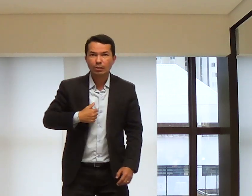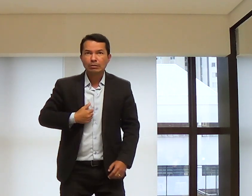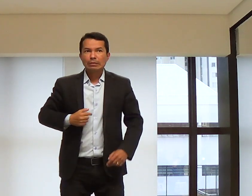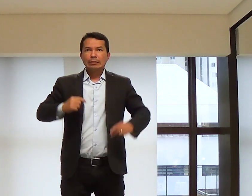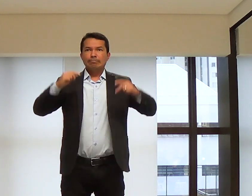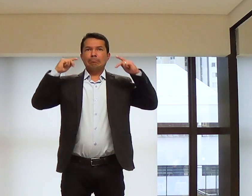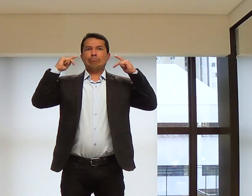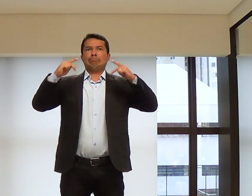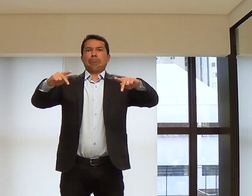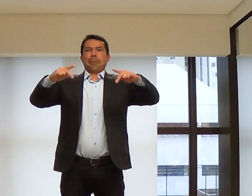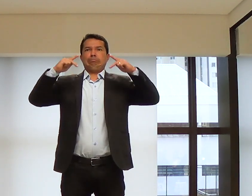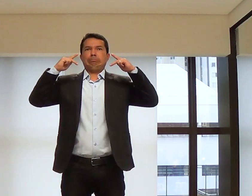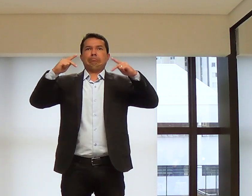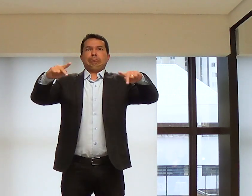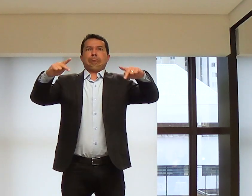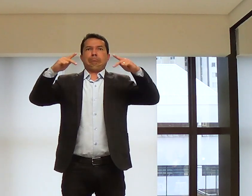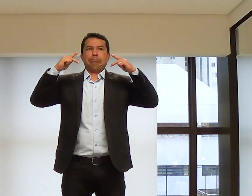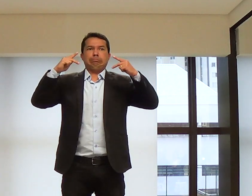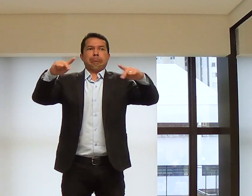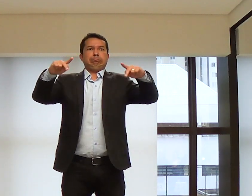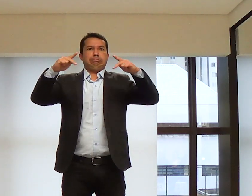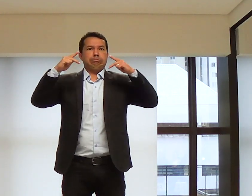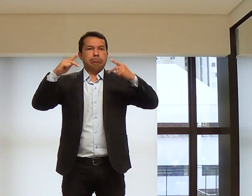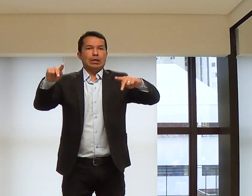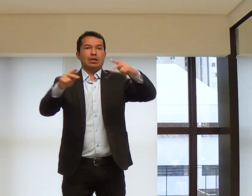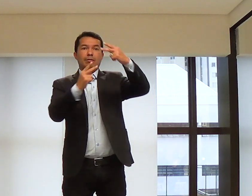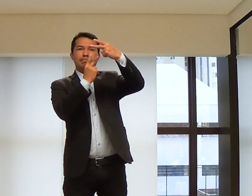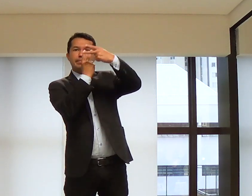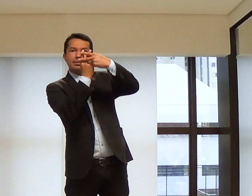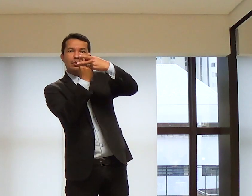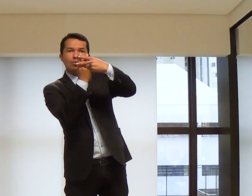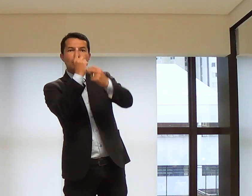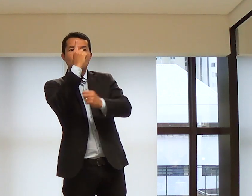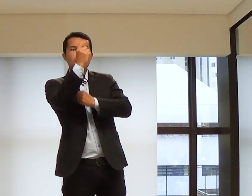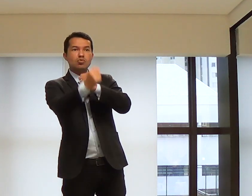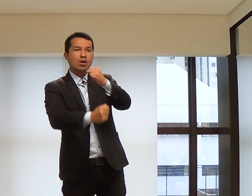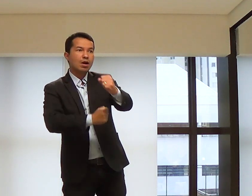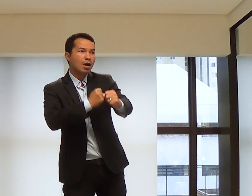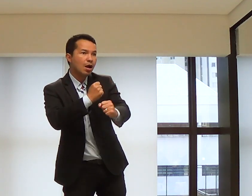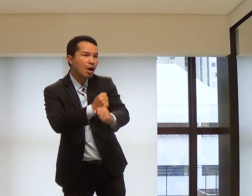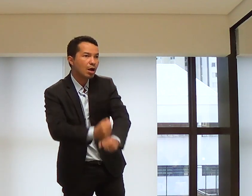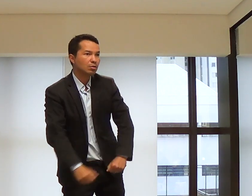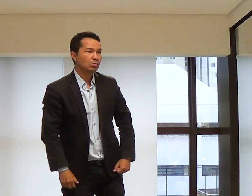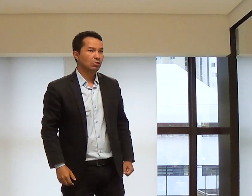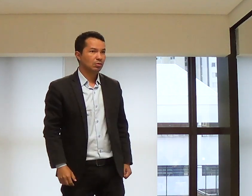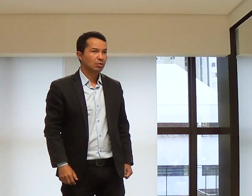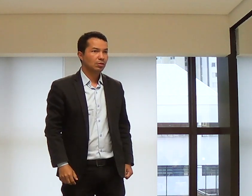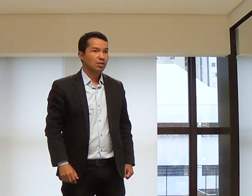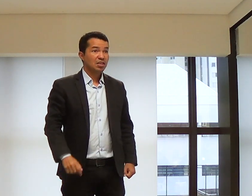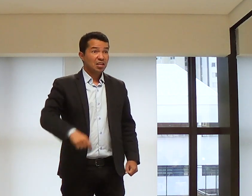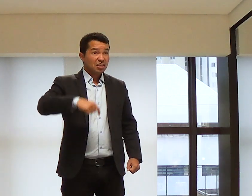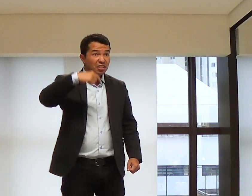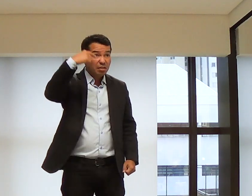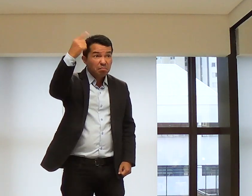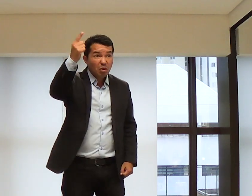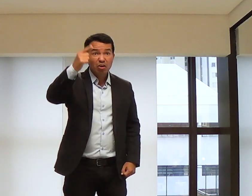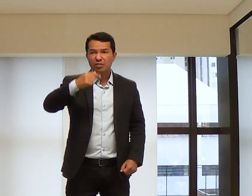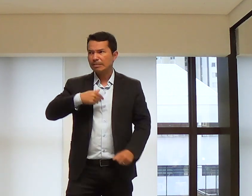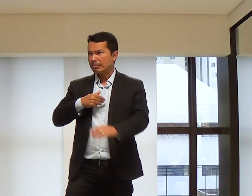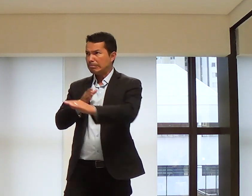eu acho que ele me pegou. E me pôs a pregar. Por um ano, eu estive